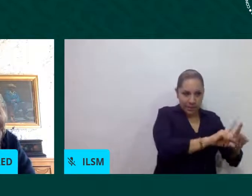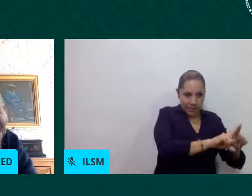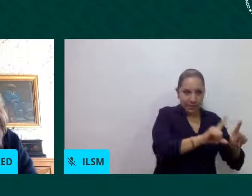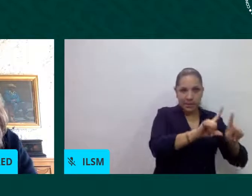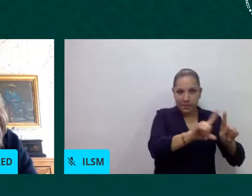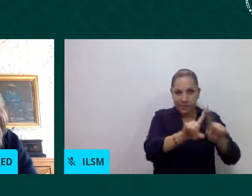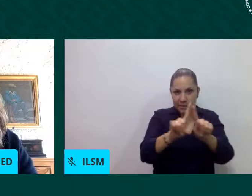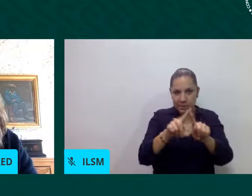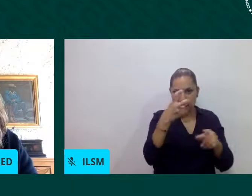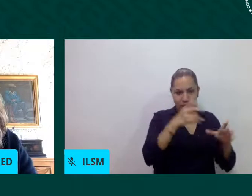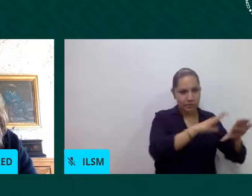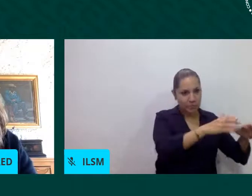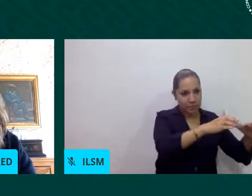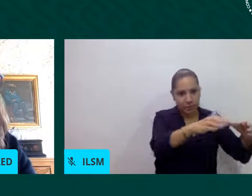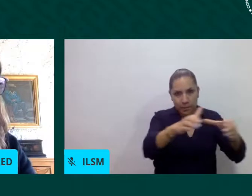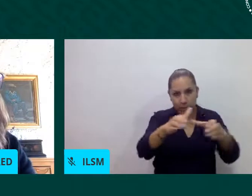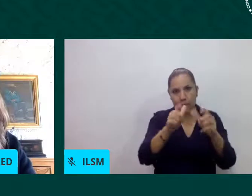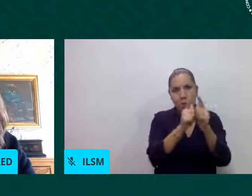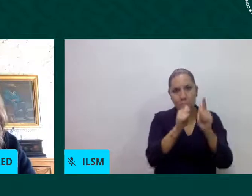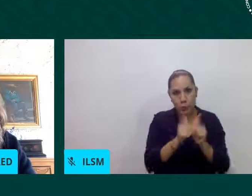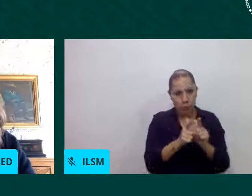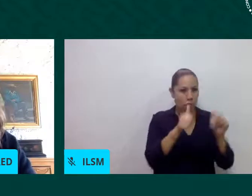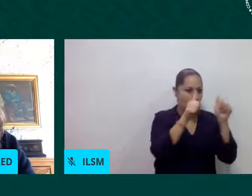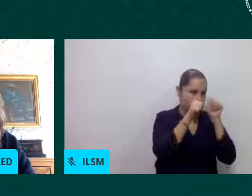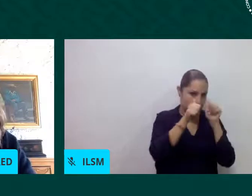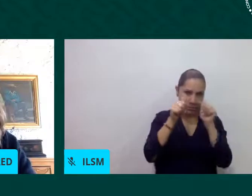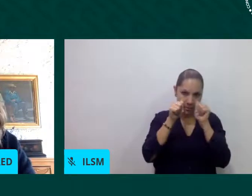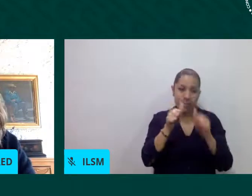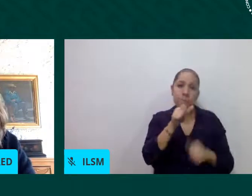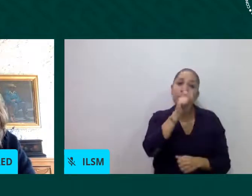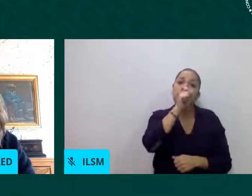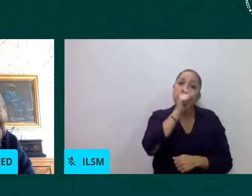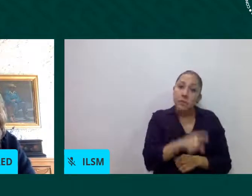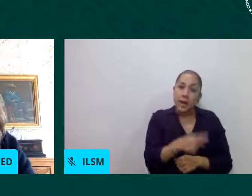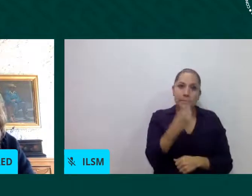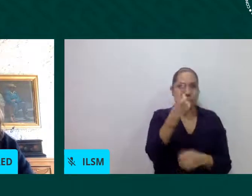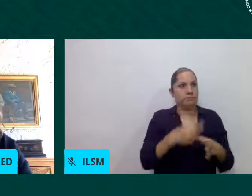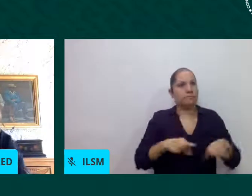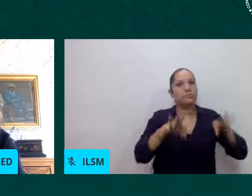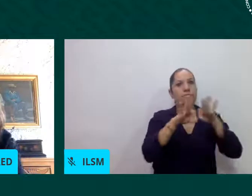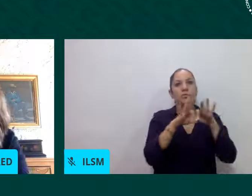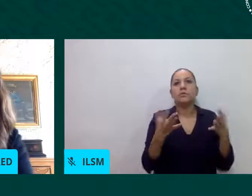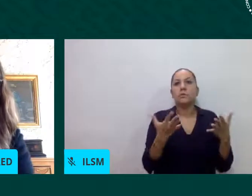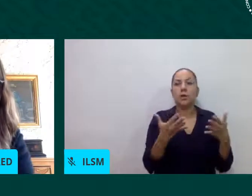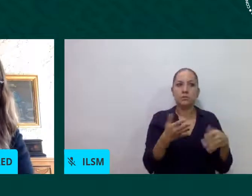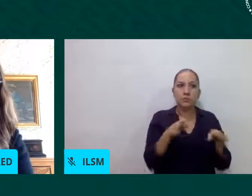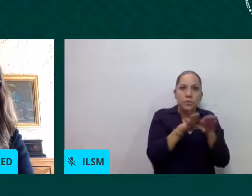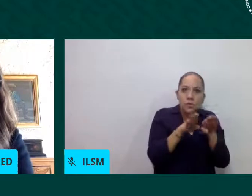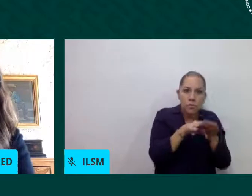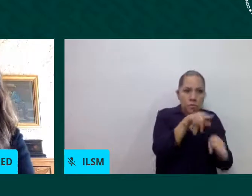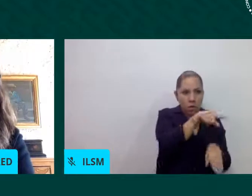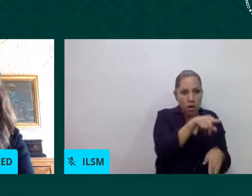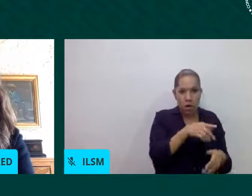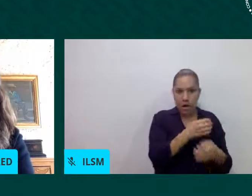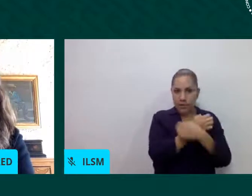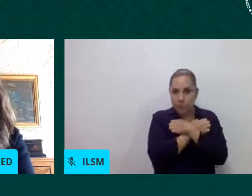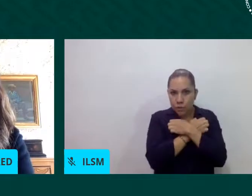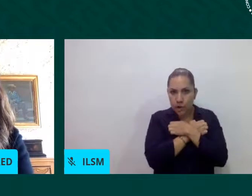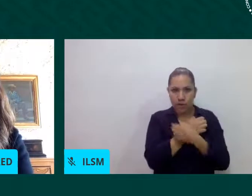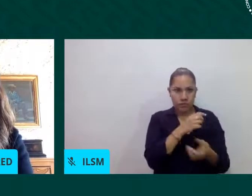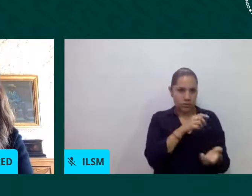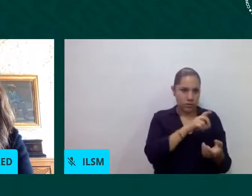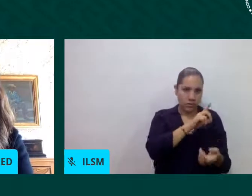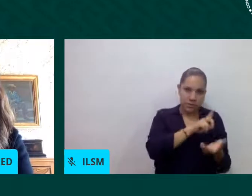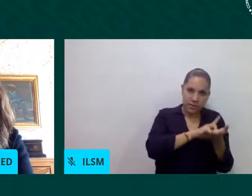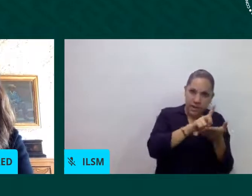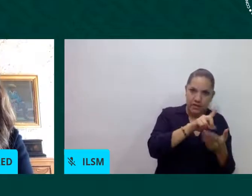garantía de los derechos a la educación a la salud a la vivienda y al trabajo y fomentar la integración sociocultural y bueno pues estas